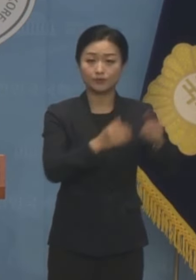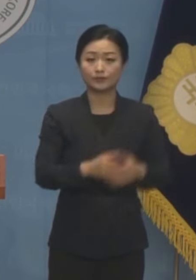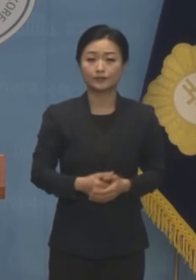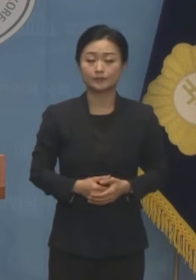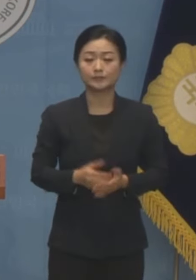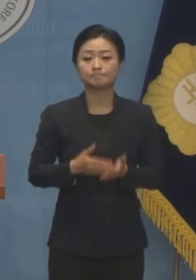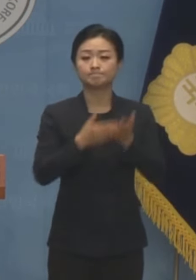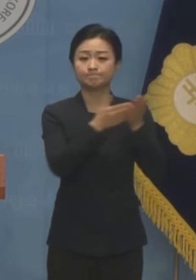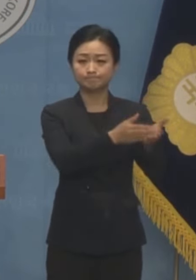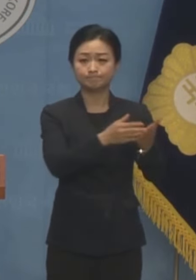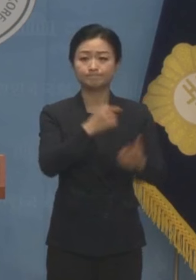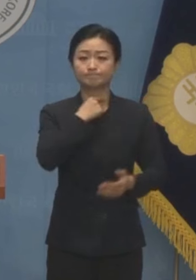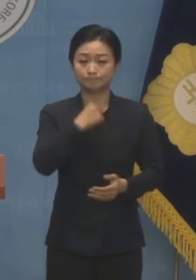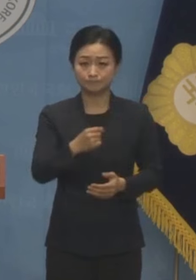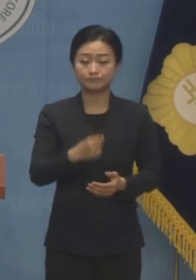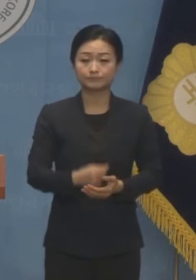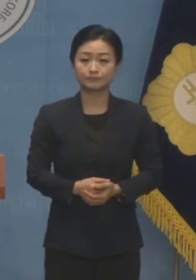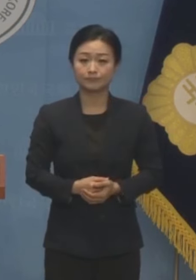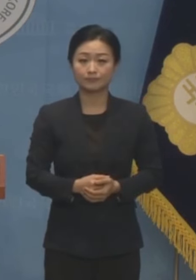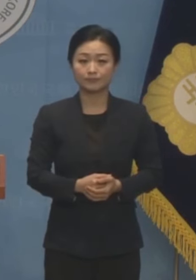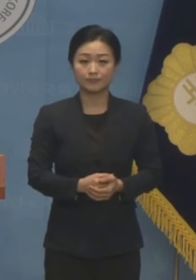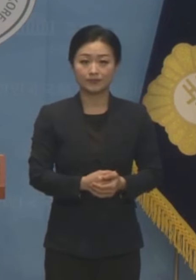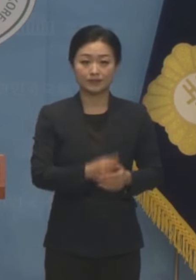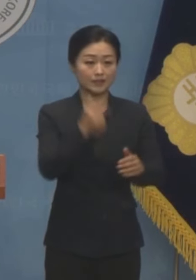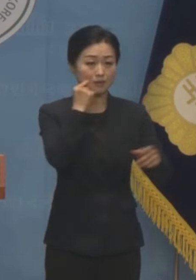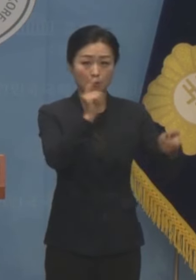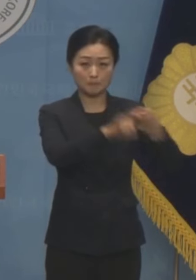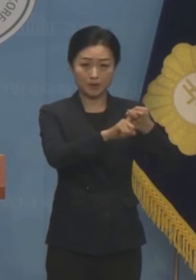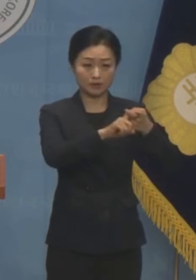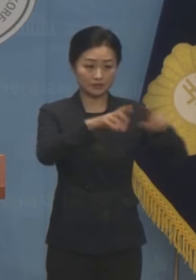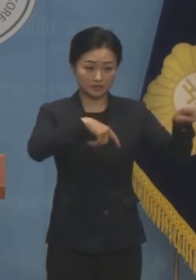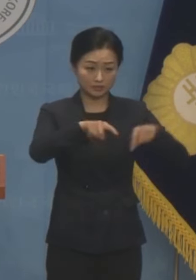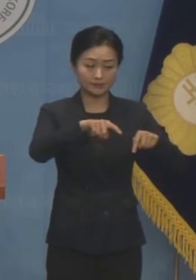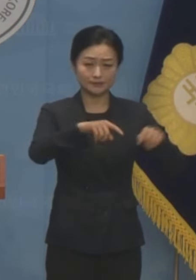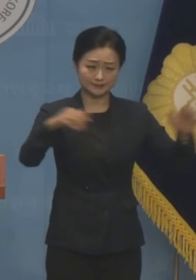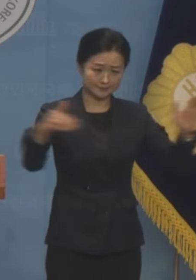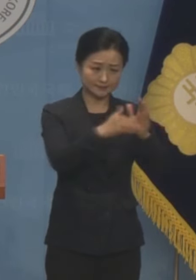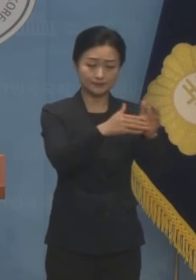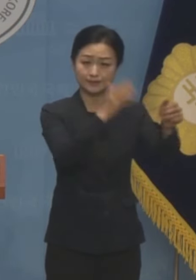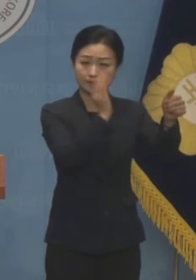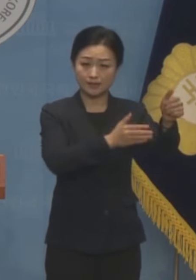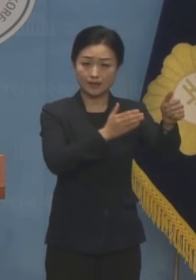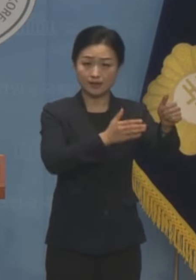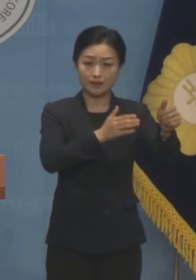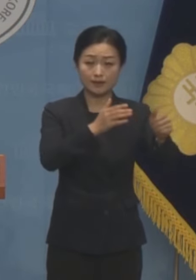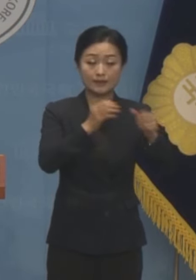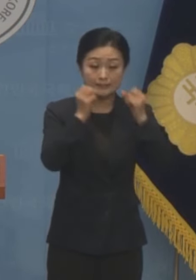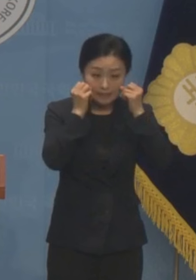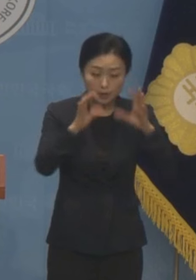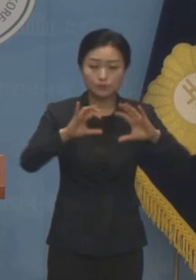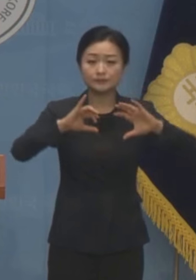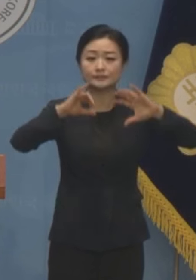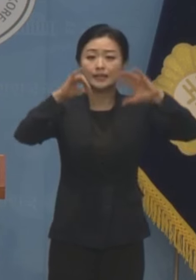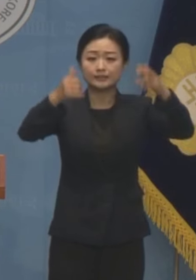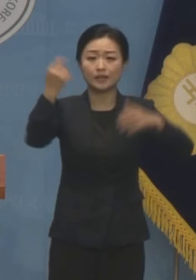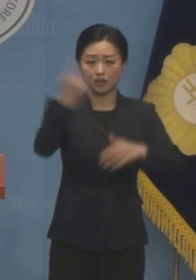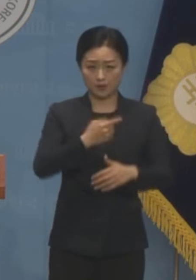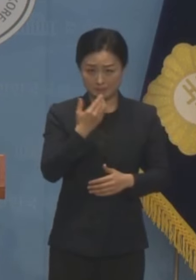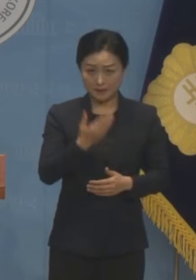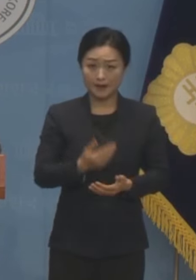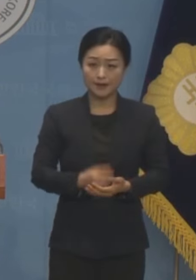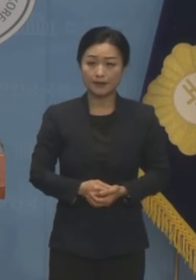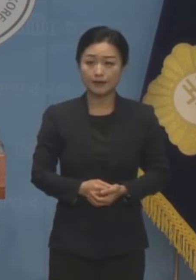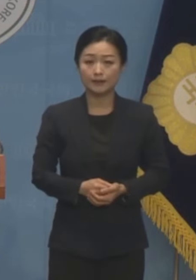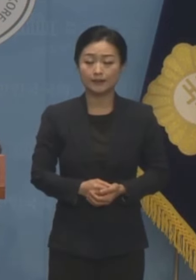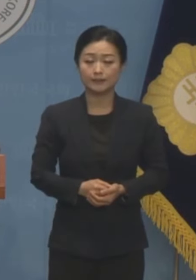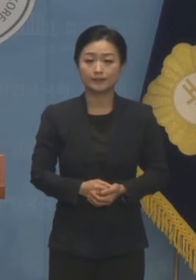요구합니다. 밀정정치를 척결해야 새로운 세상으로 나아갈 수 있습니다.